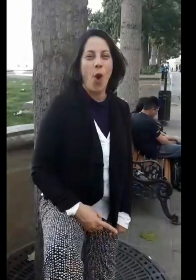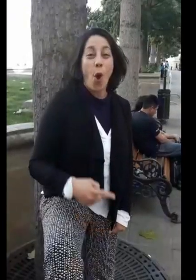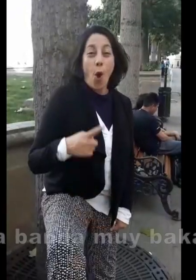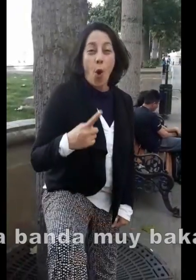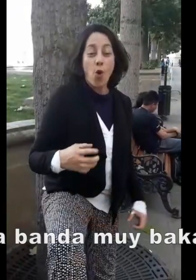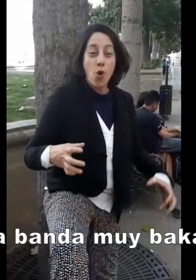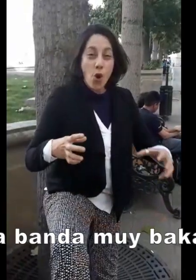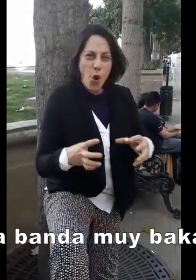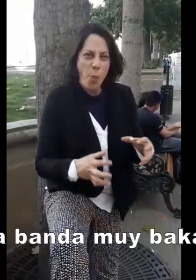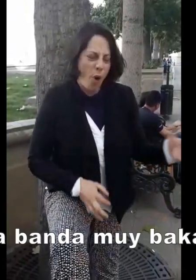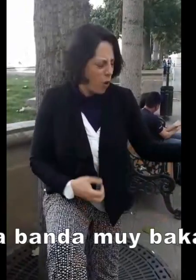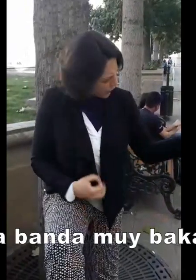Una banda muy bacán.